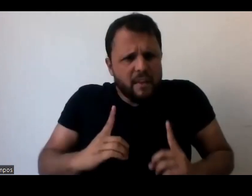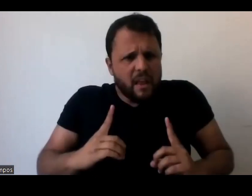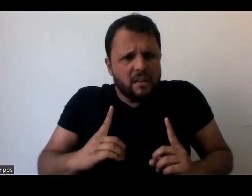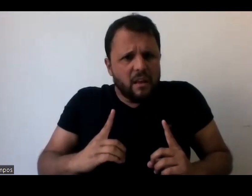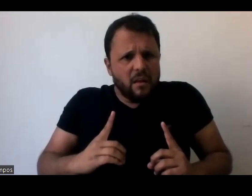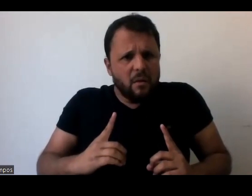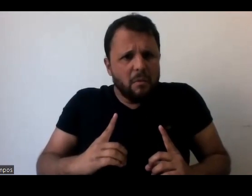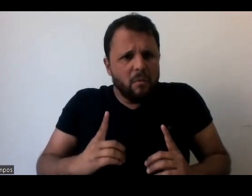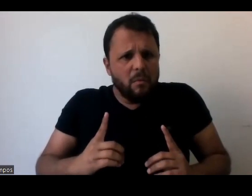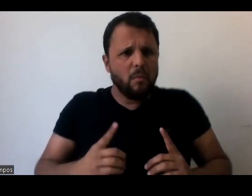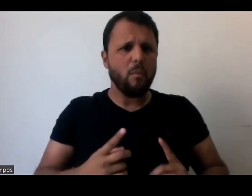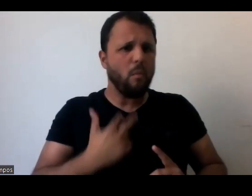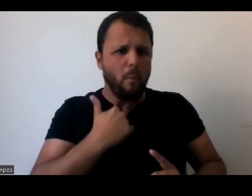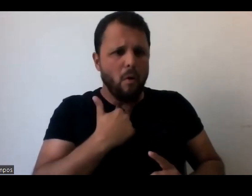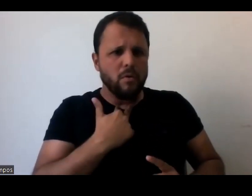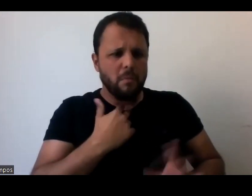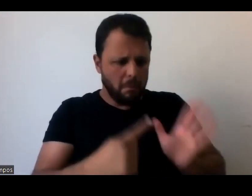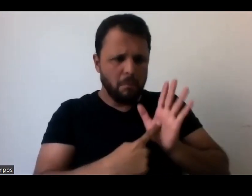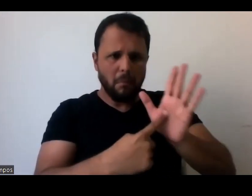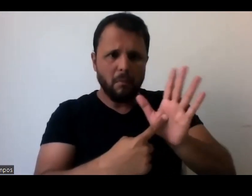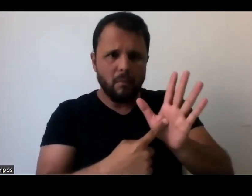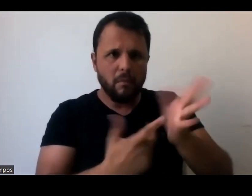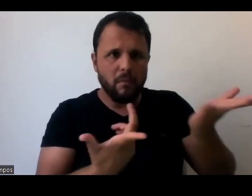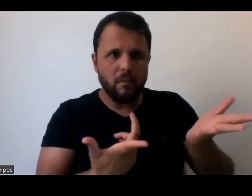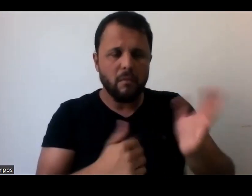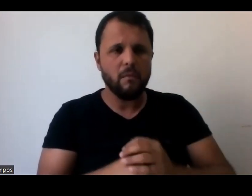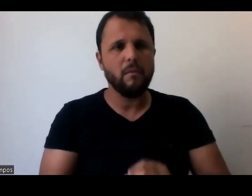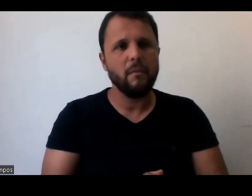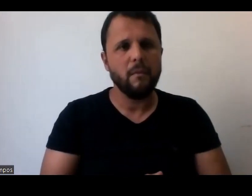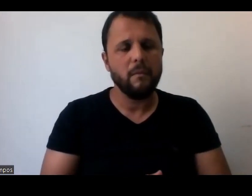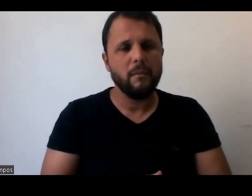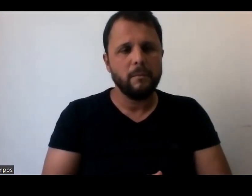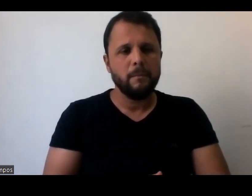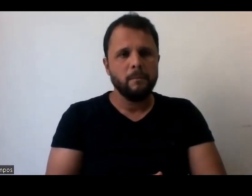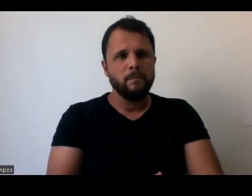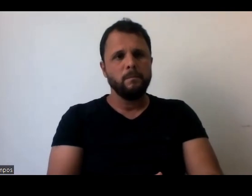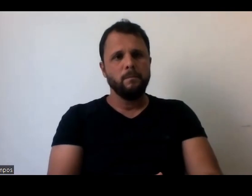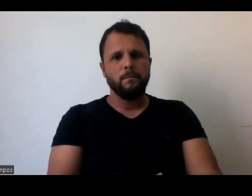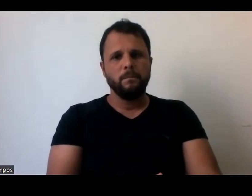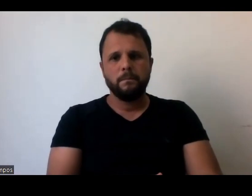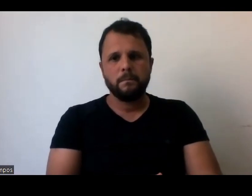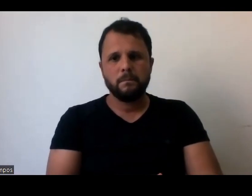língua. Pois é. Então, é uma lista, né? É. É uma lista.